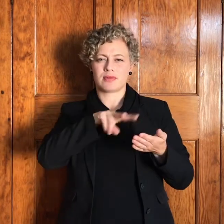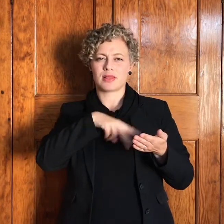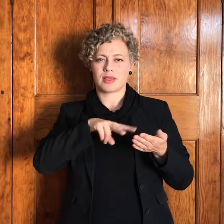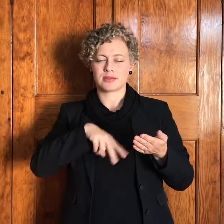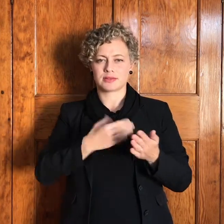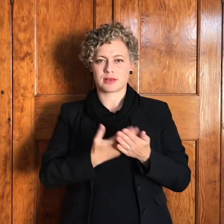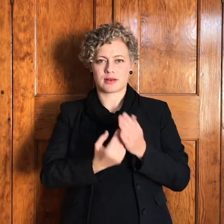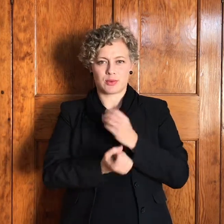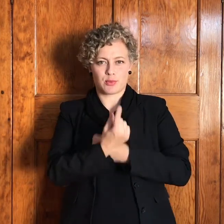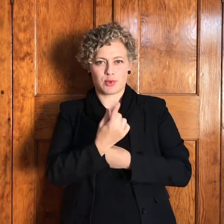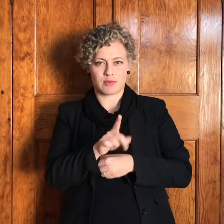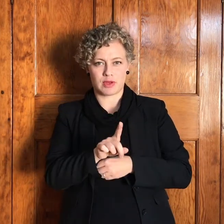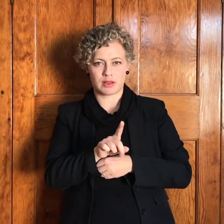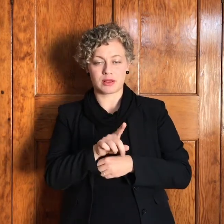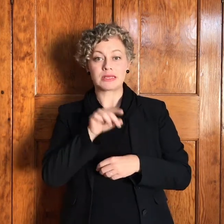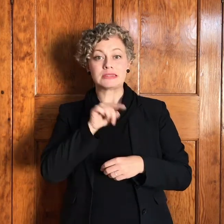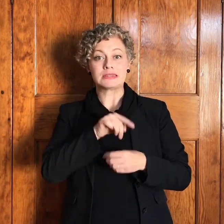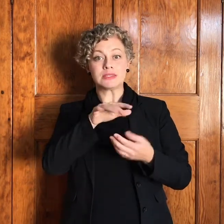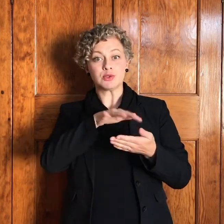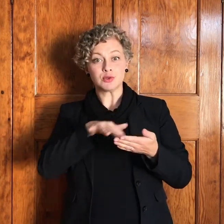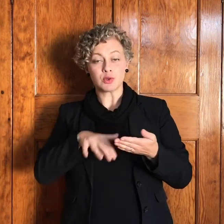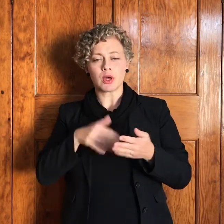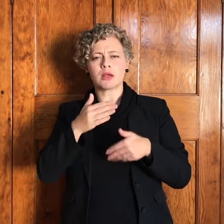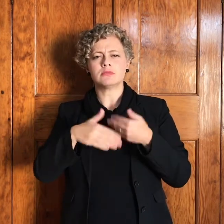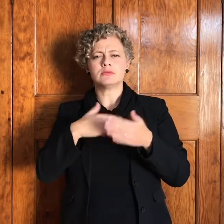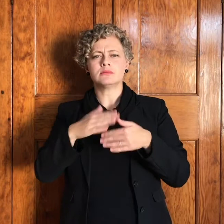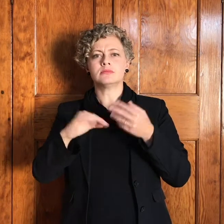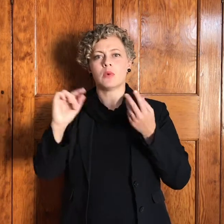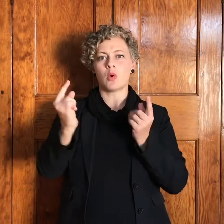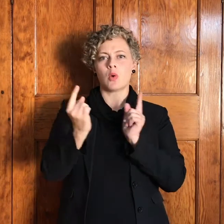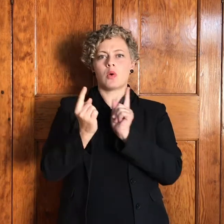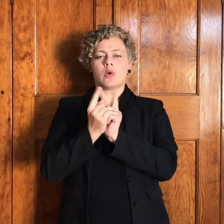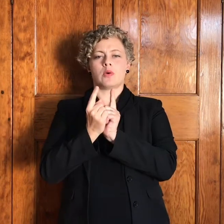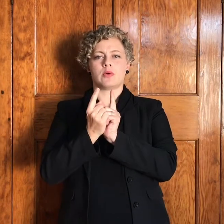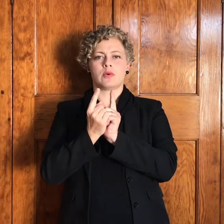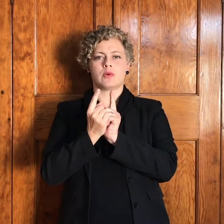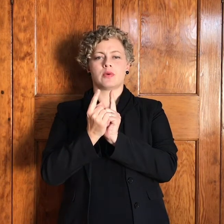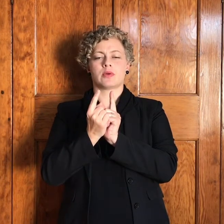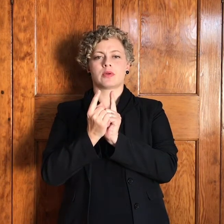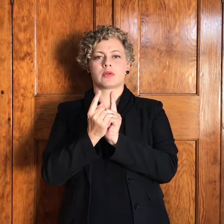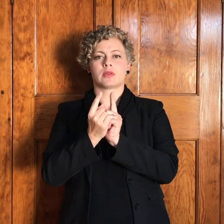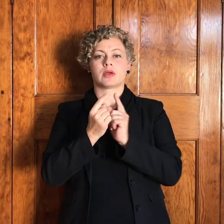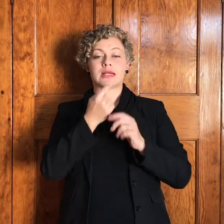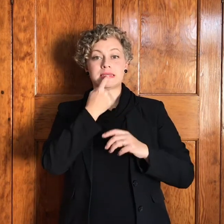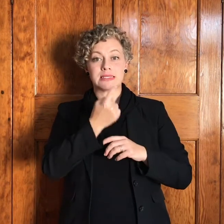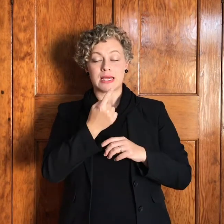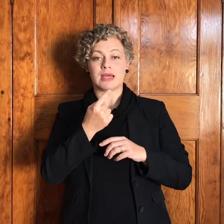die verhaal lei na een ontmoeting daar staan toe mekaar sien van ver